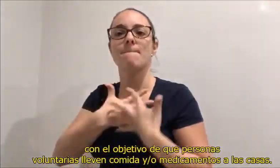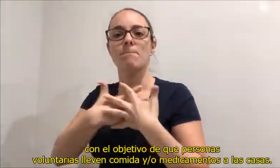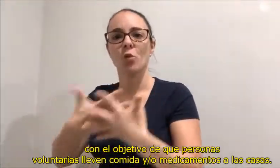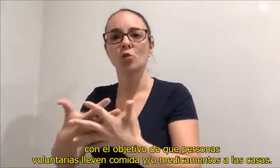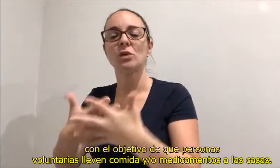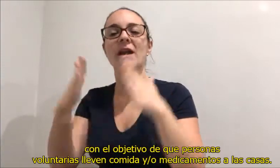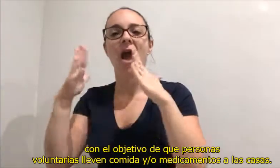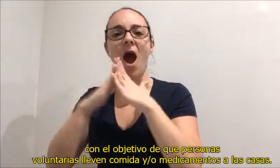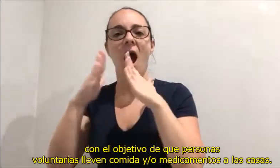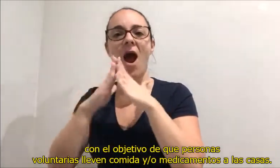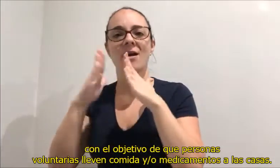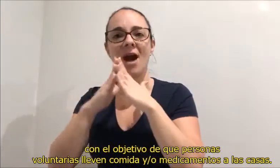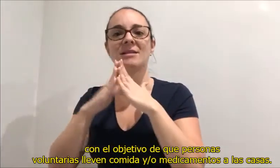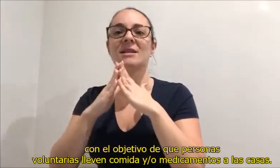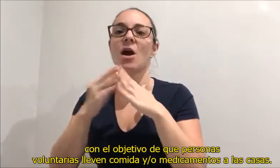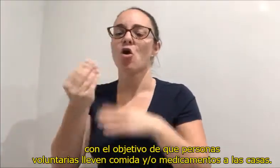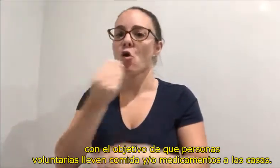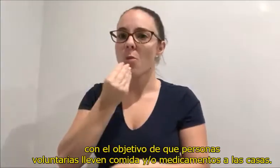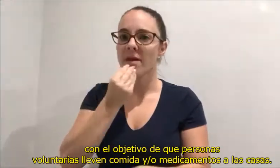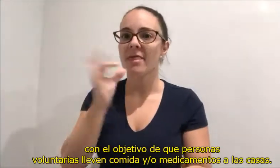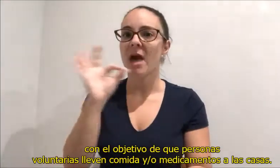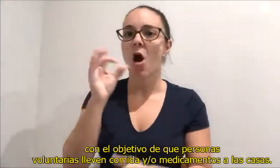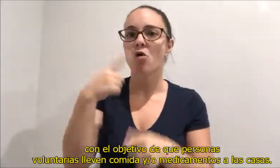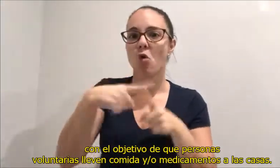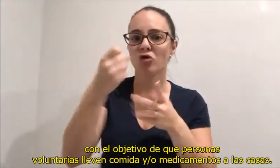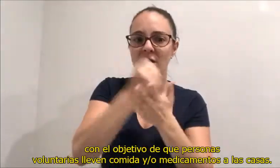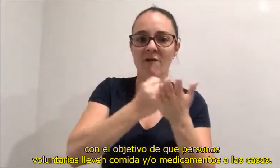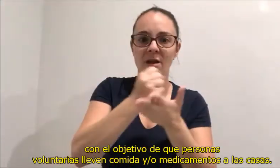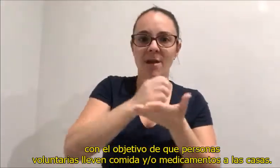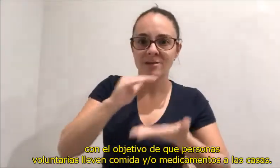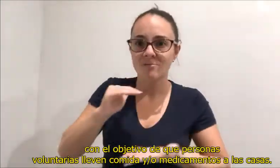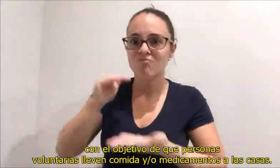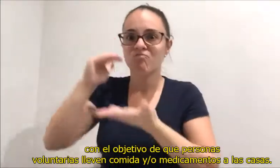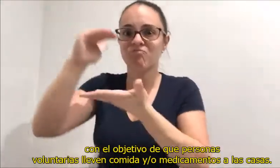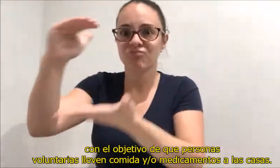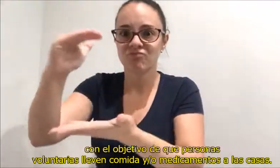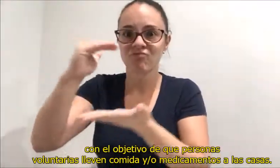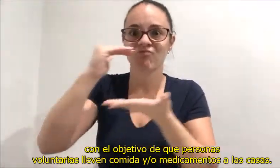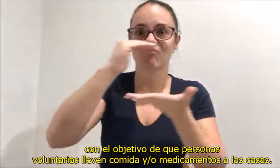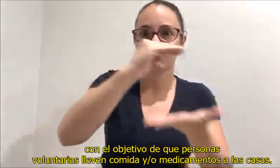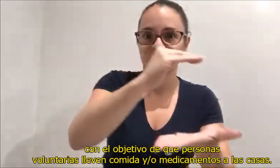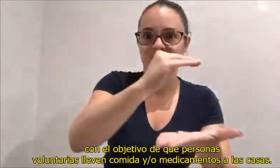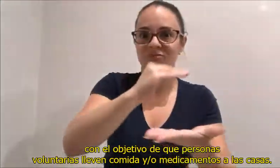de que personas voluntarias lleven comida y o medicamentos a las casas.